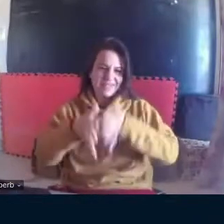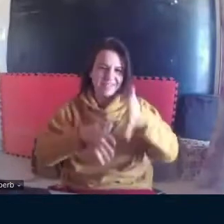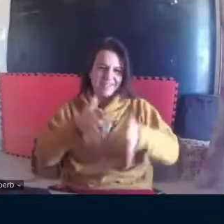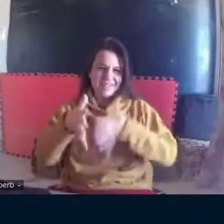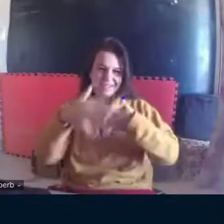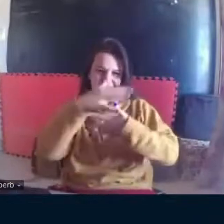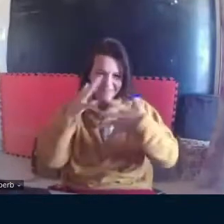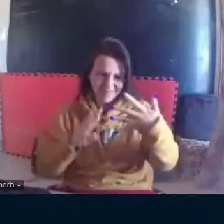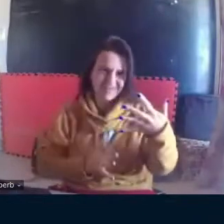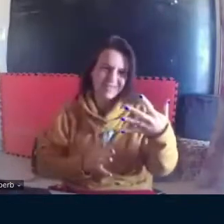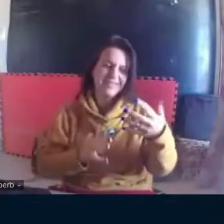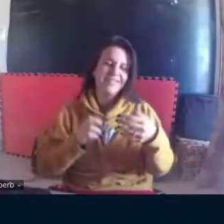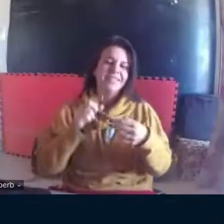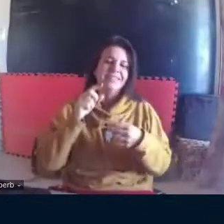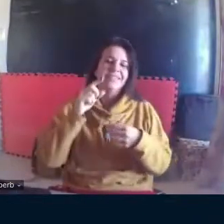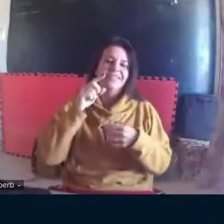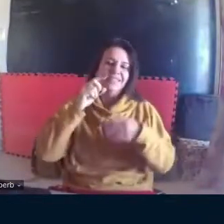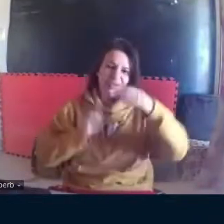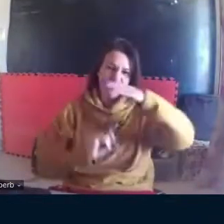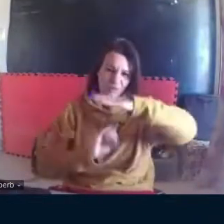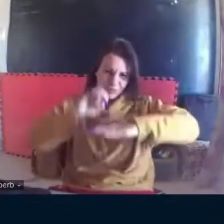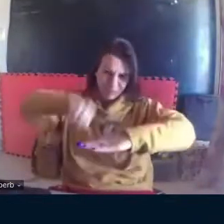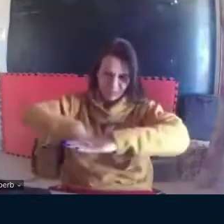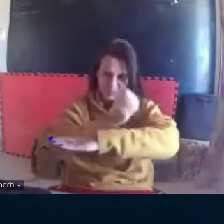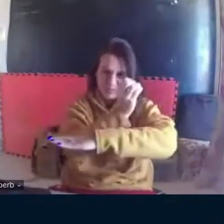eu sou professora de língua de sinais